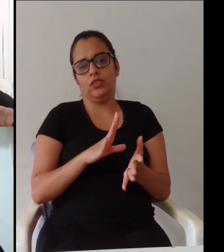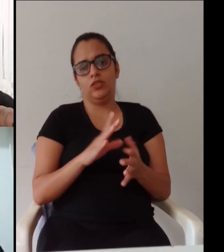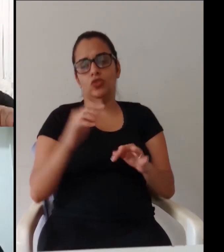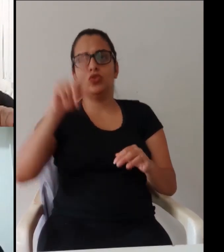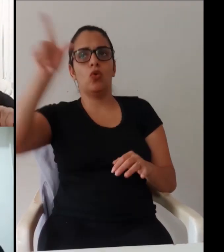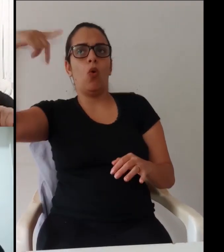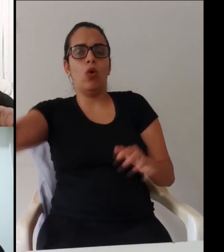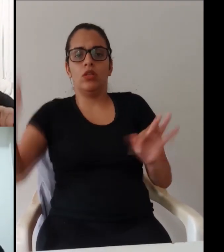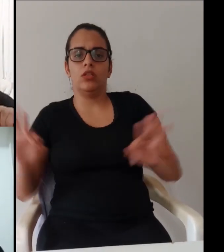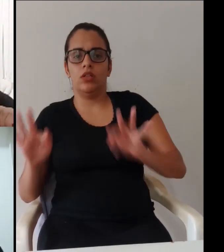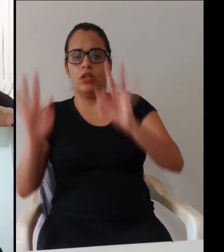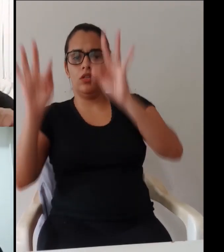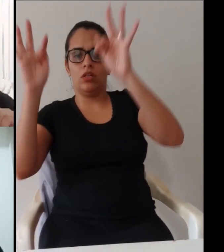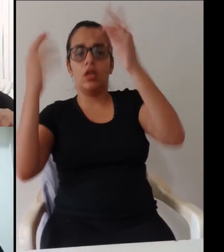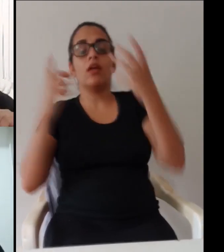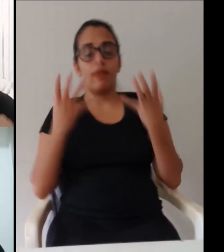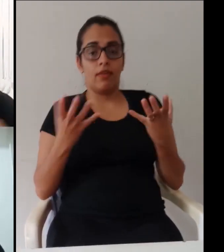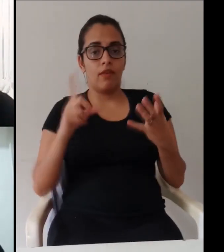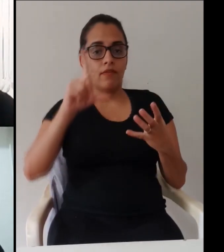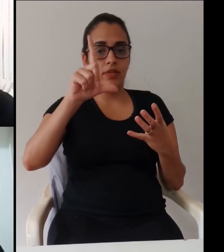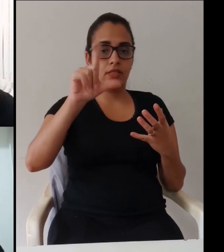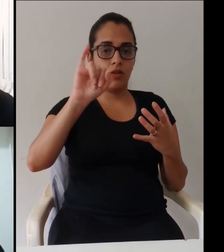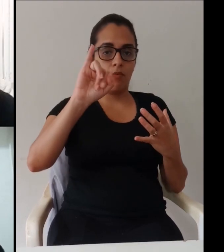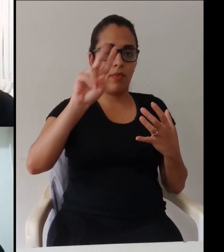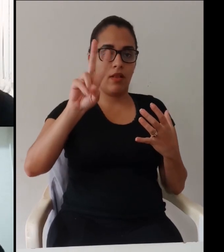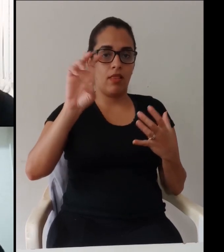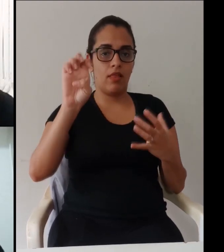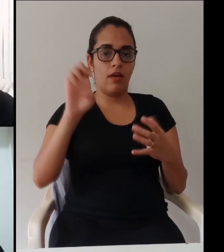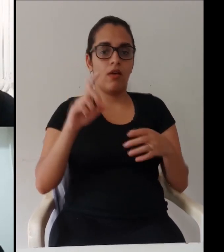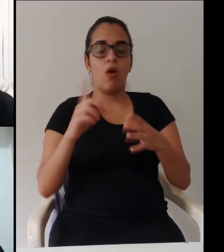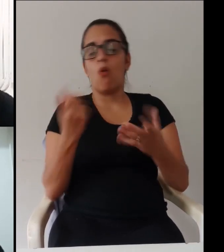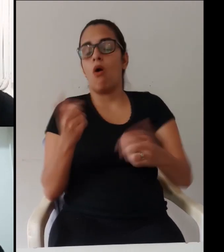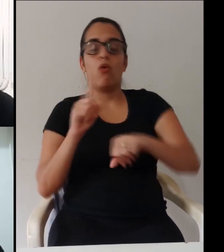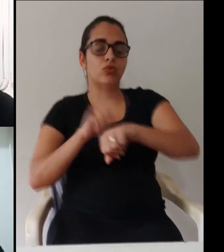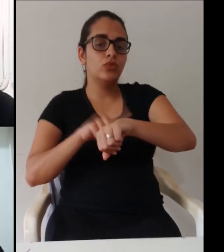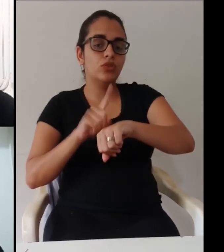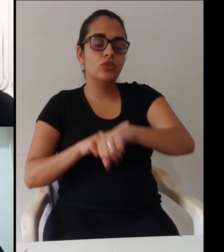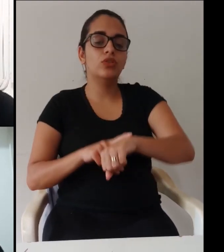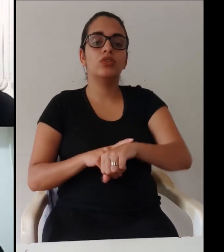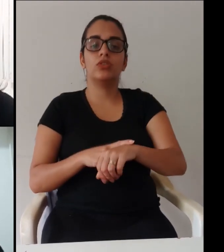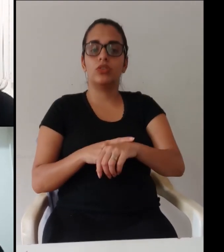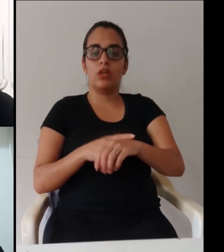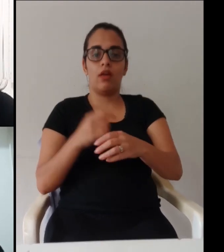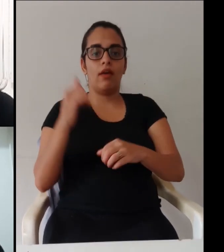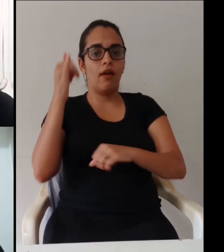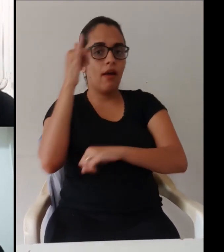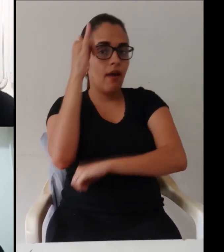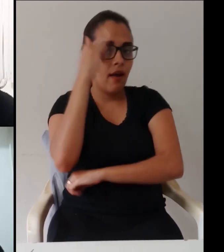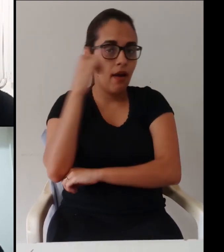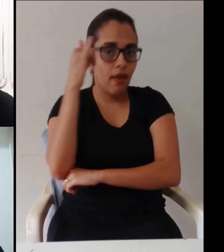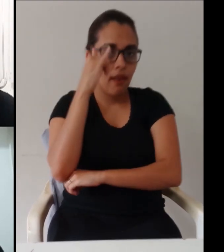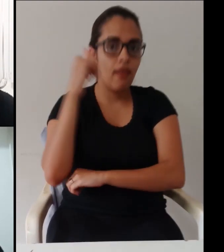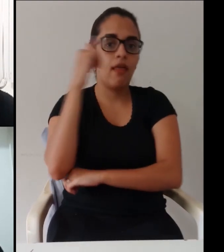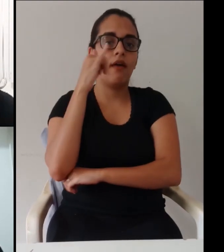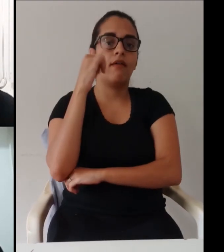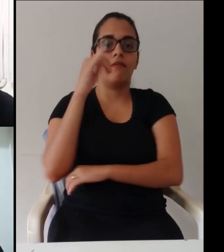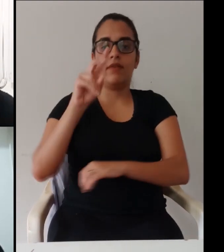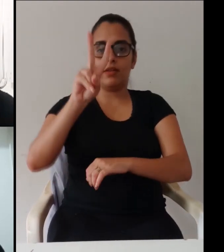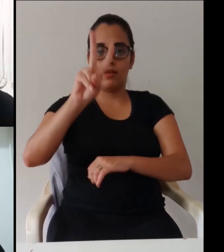virtual de aprendizagem mas não não é nenhum limitador de utilização de nenhuma outra tecnologia quer fazer uma live